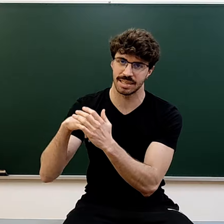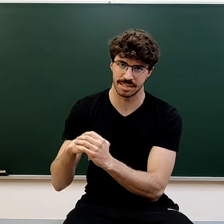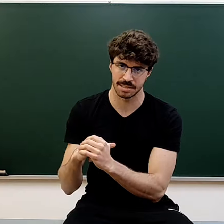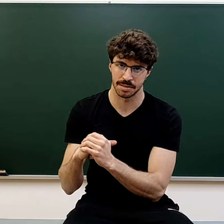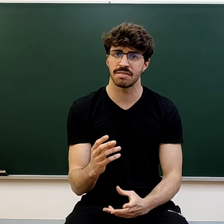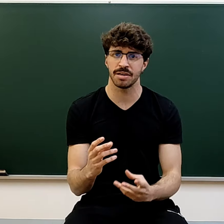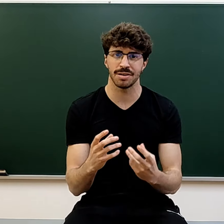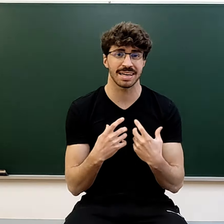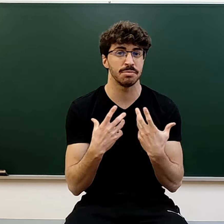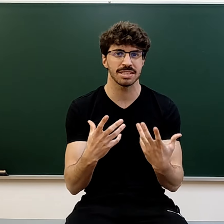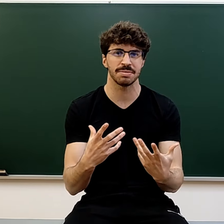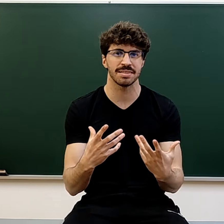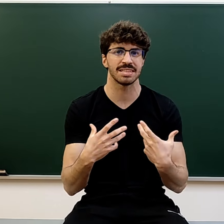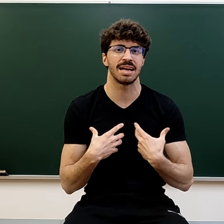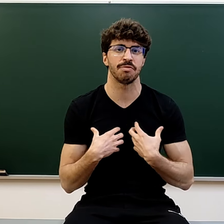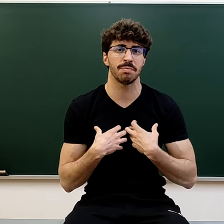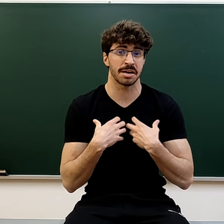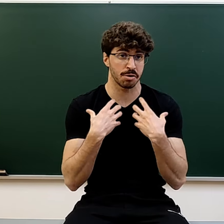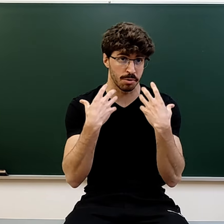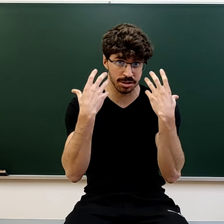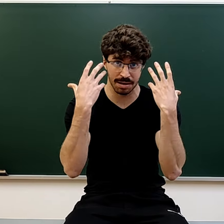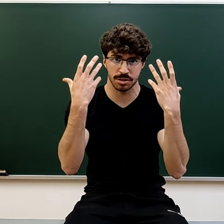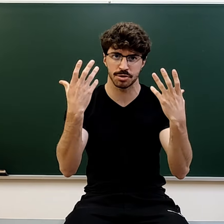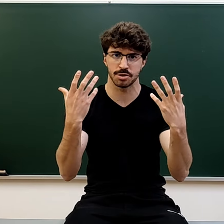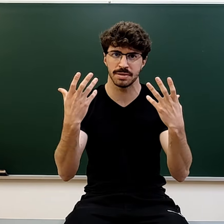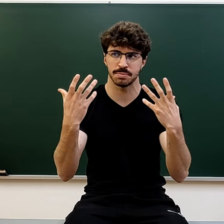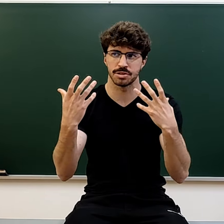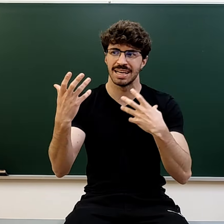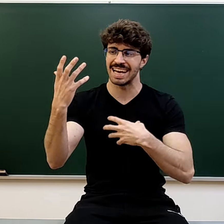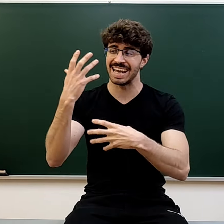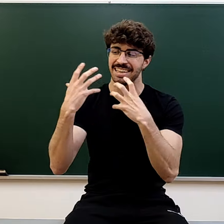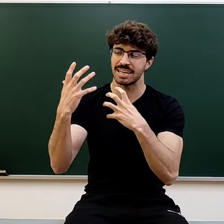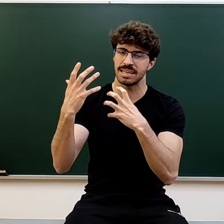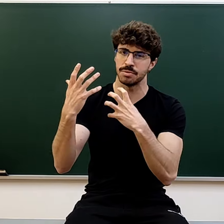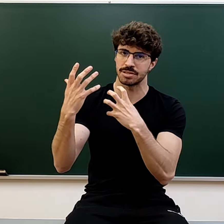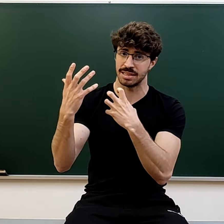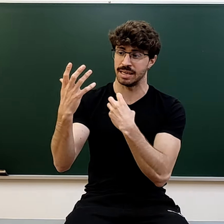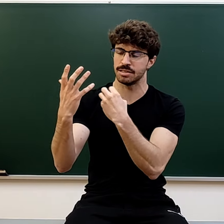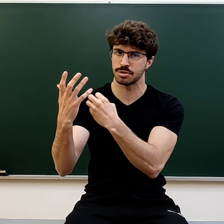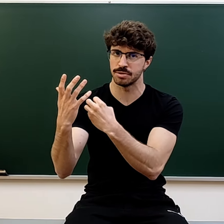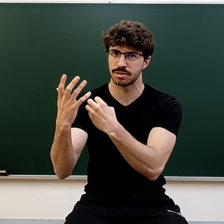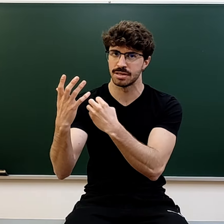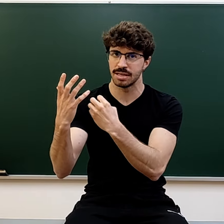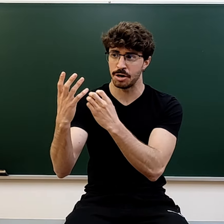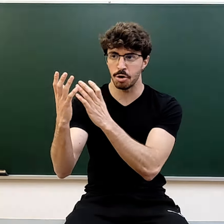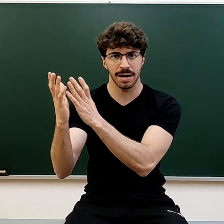que eres. Me refiero a que muchas veces la forma como nos hablamos a nosotros mismos, la idea que tenemos de quién somos, no va